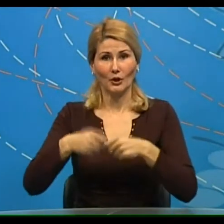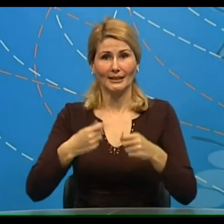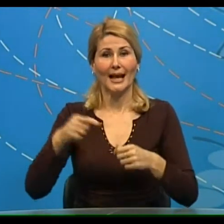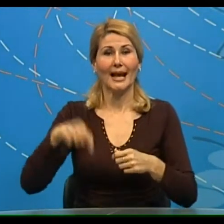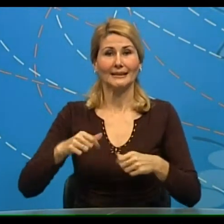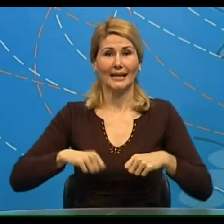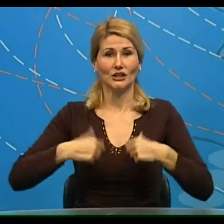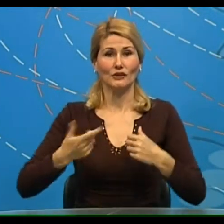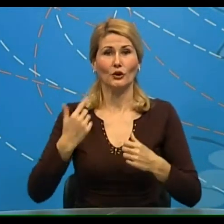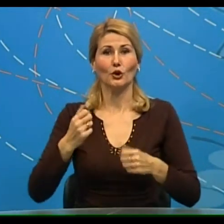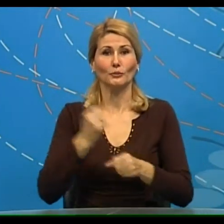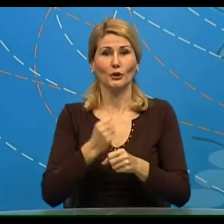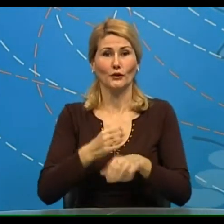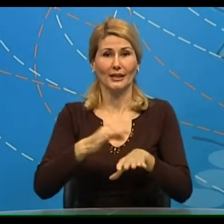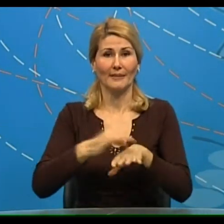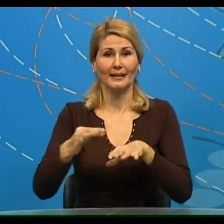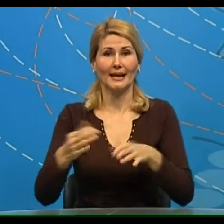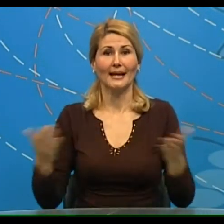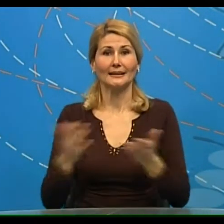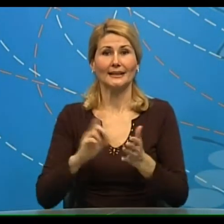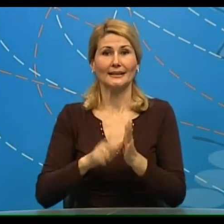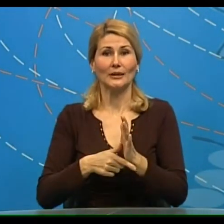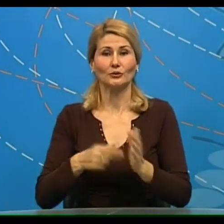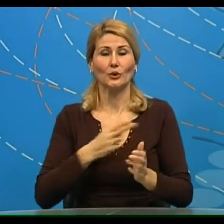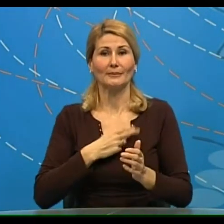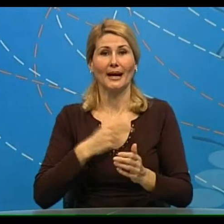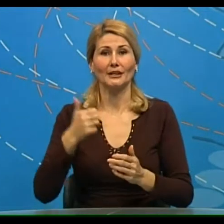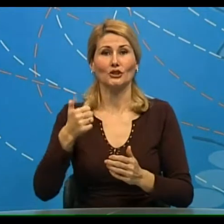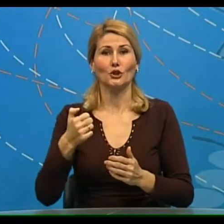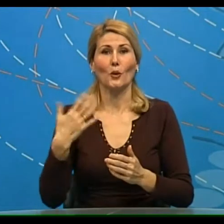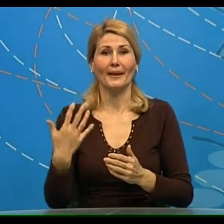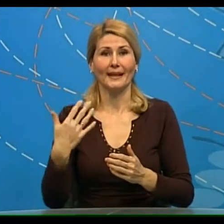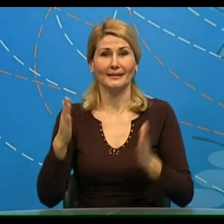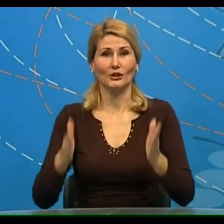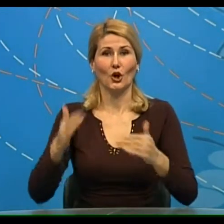a danas živi od proizvodnje meda, gdje trenutno ima 150 košnica.